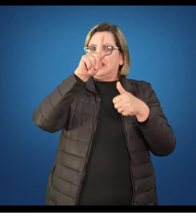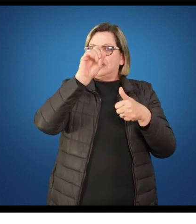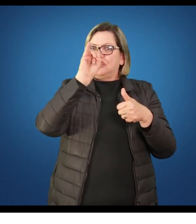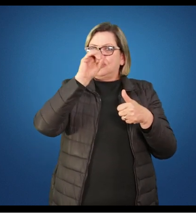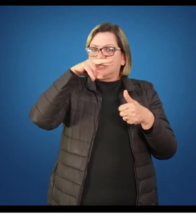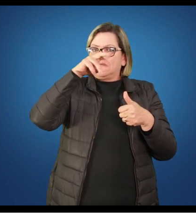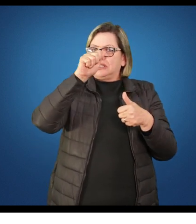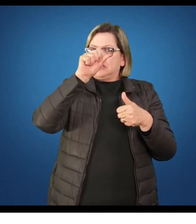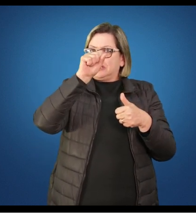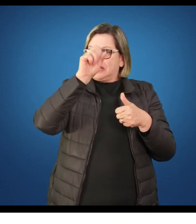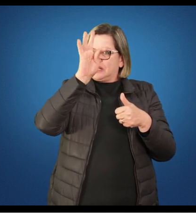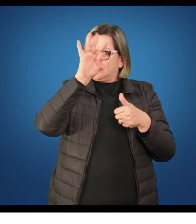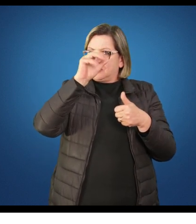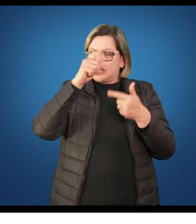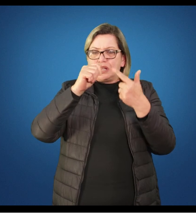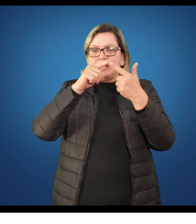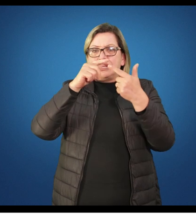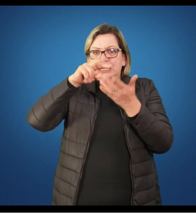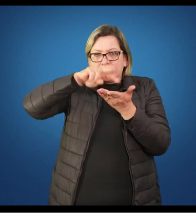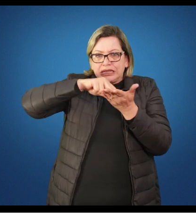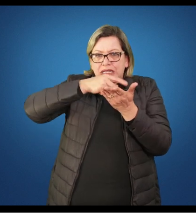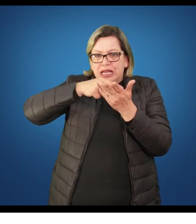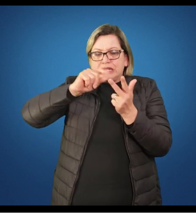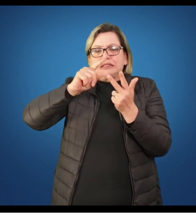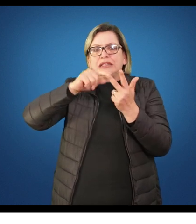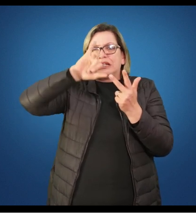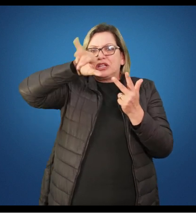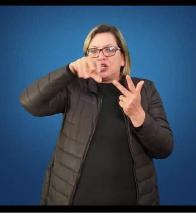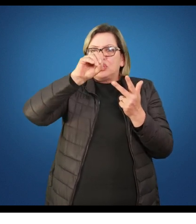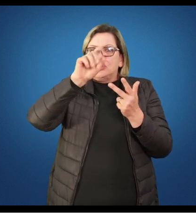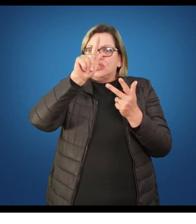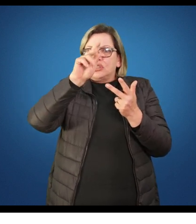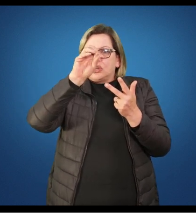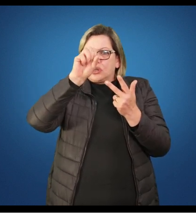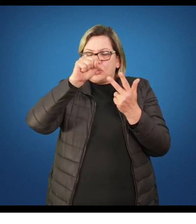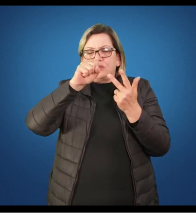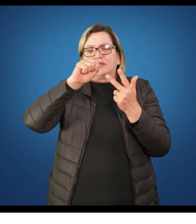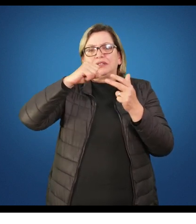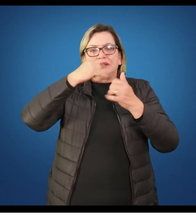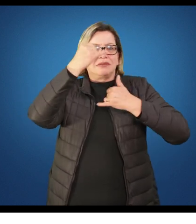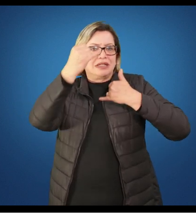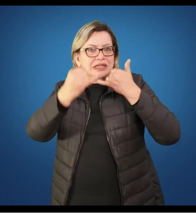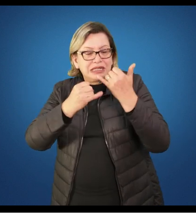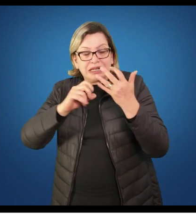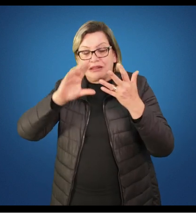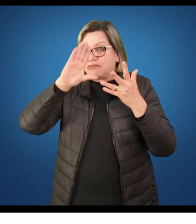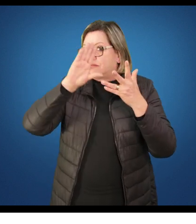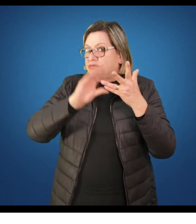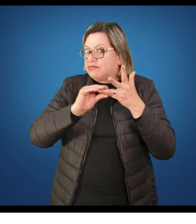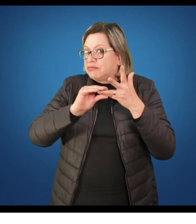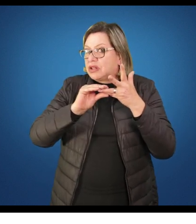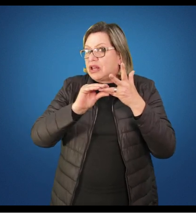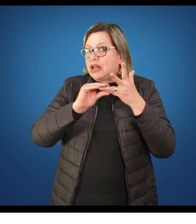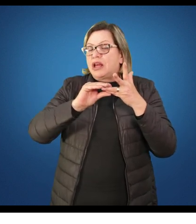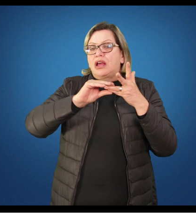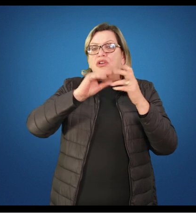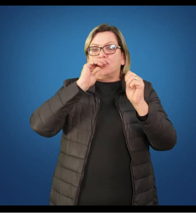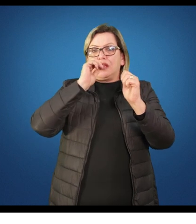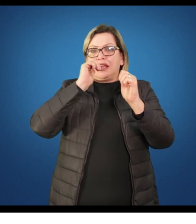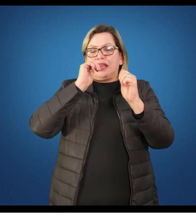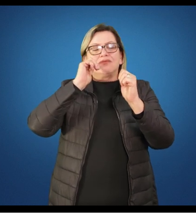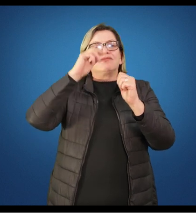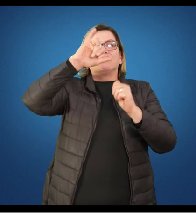dança, jogos e brincadeira, enquanto que os conteúdos de esporte e lutas vão ser trabalhados não